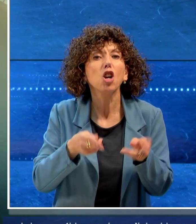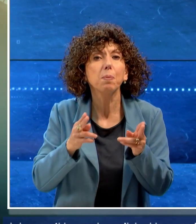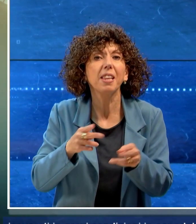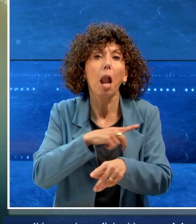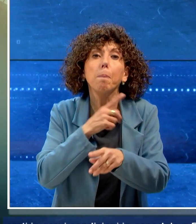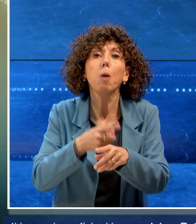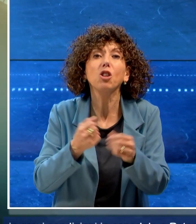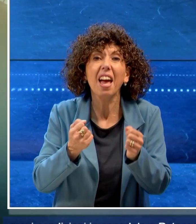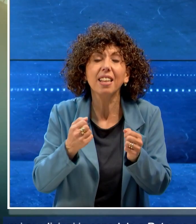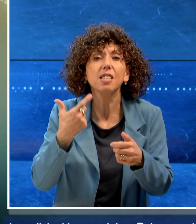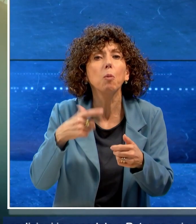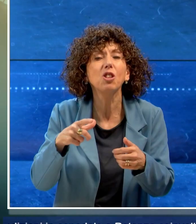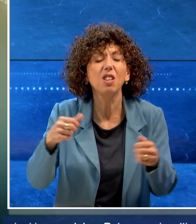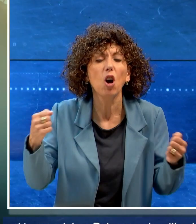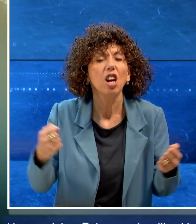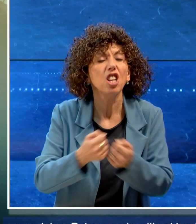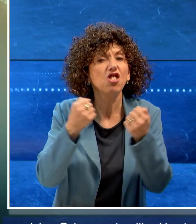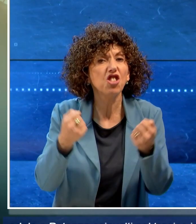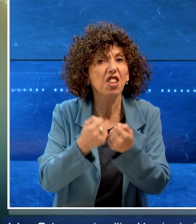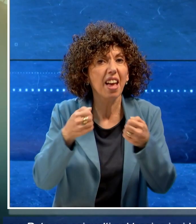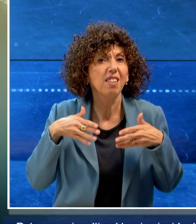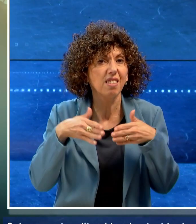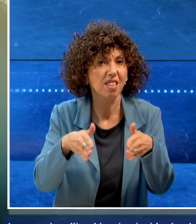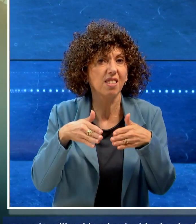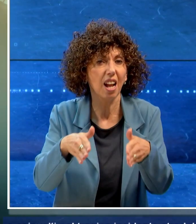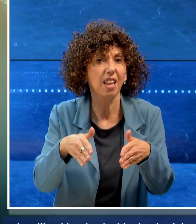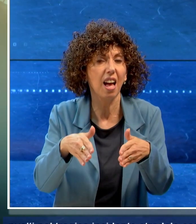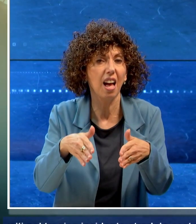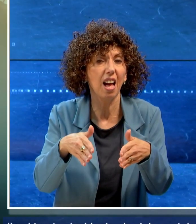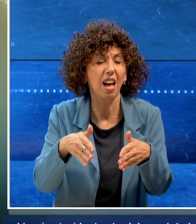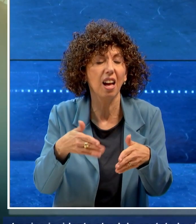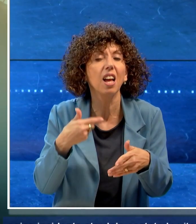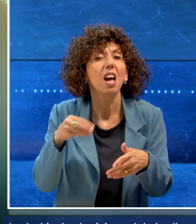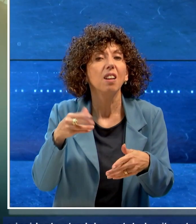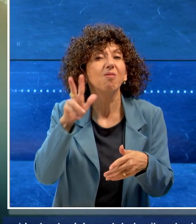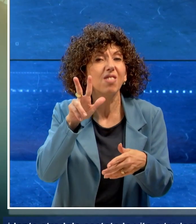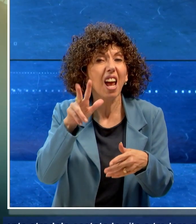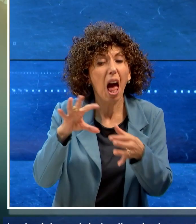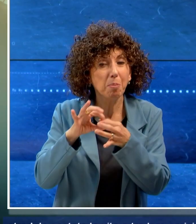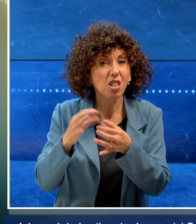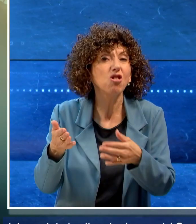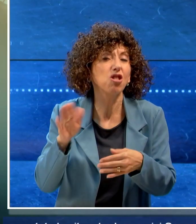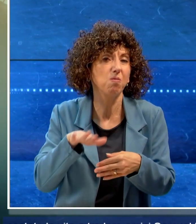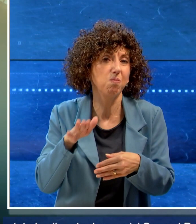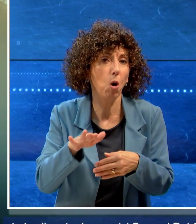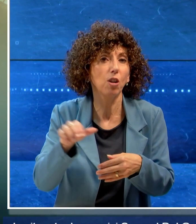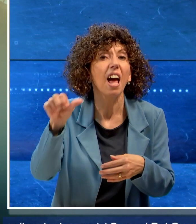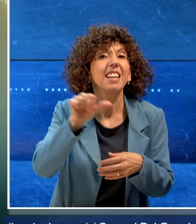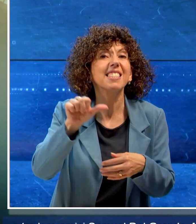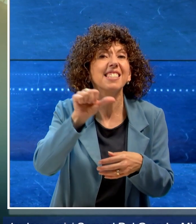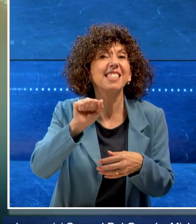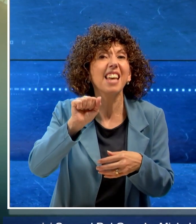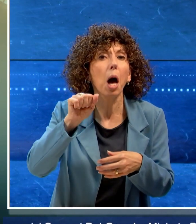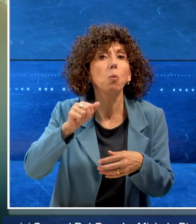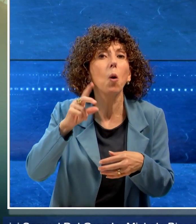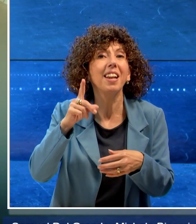a potenza coinvolti nel tragico incidente stradale costato la vita a tre loro amici Samuel Del